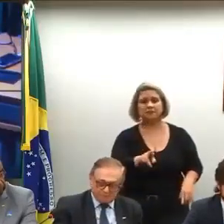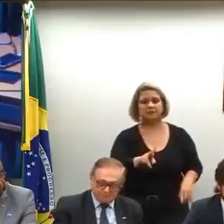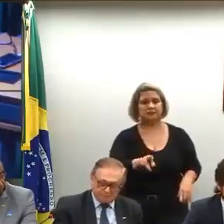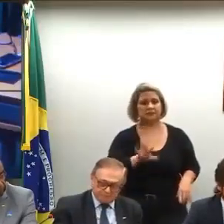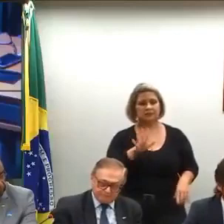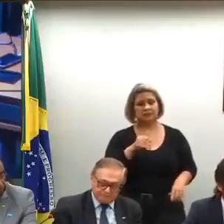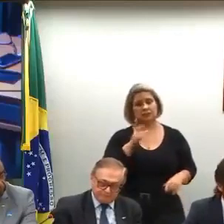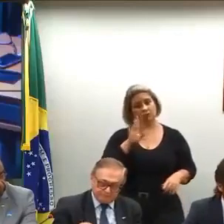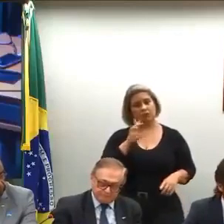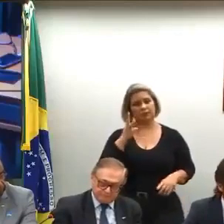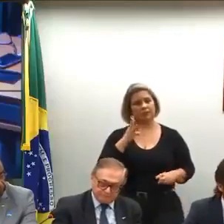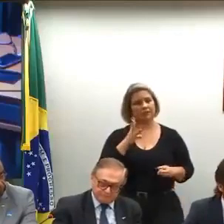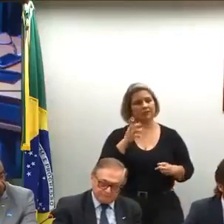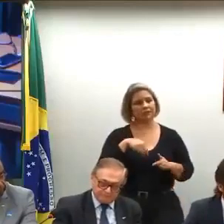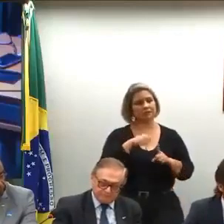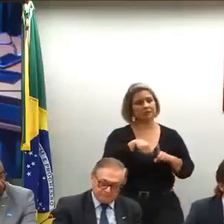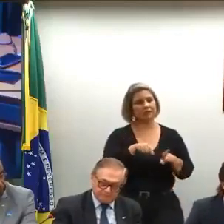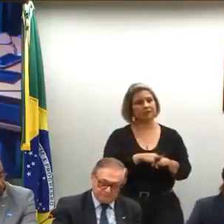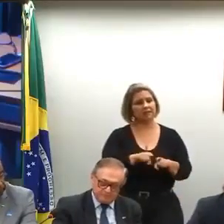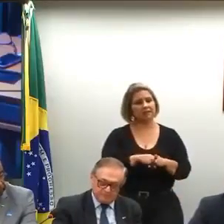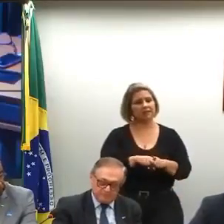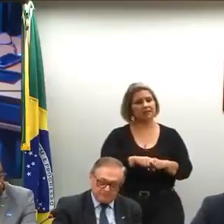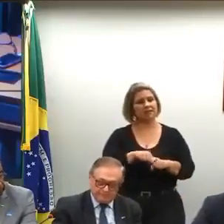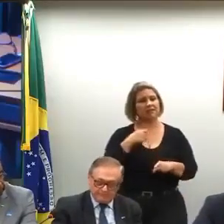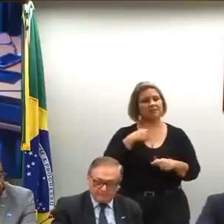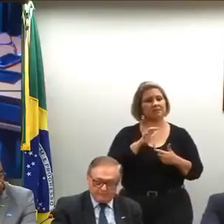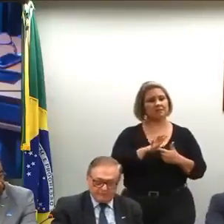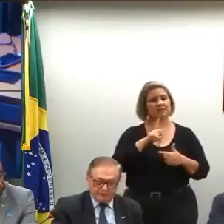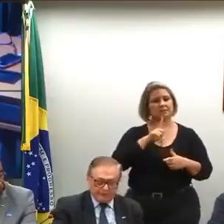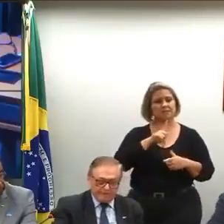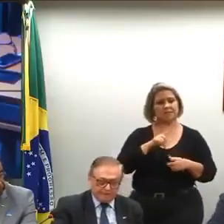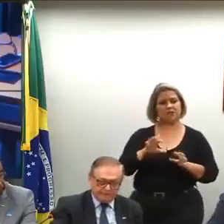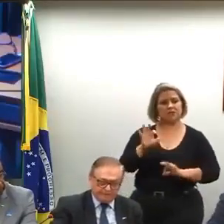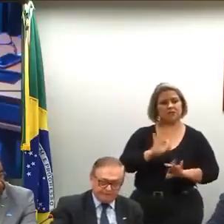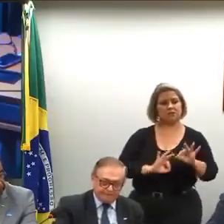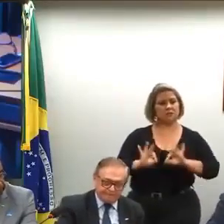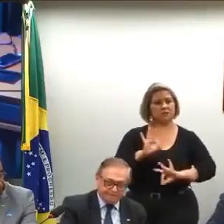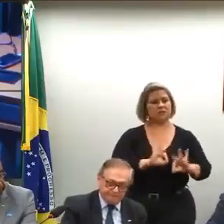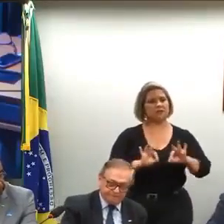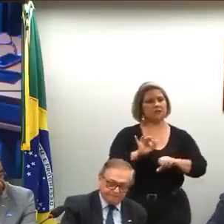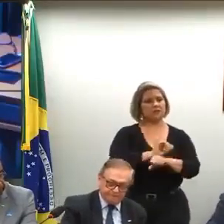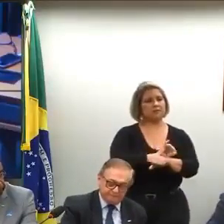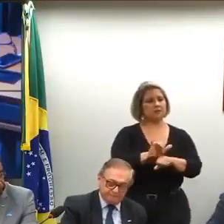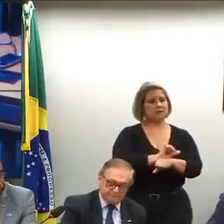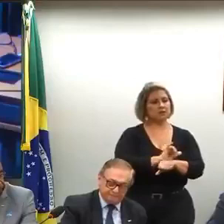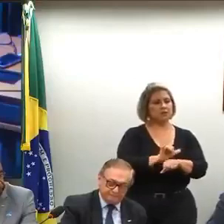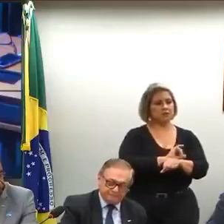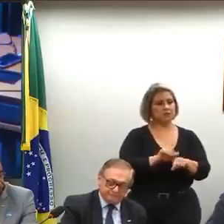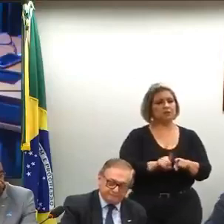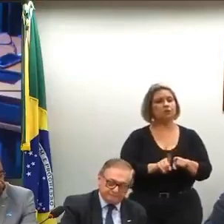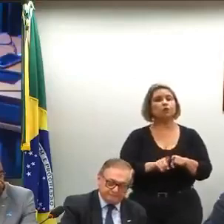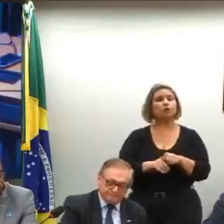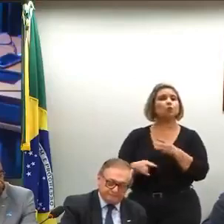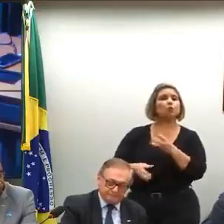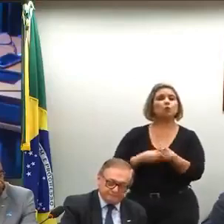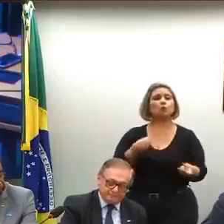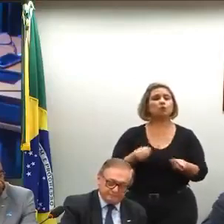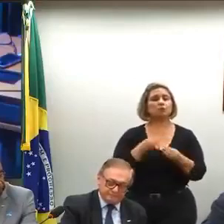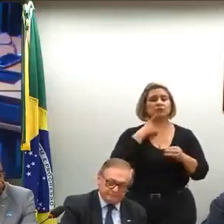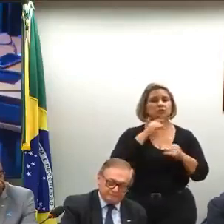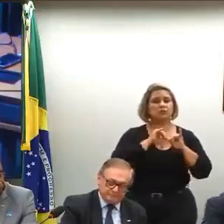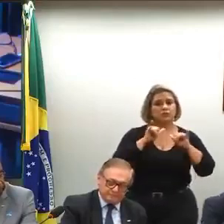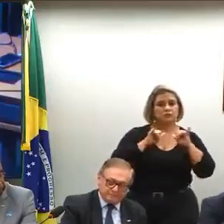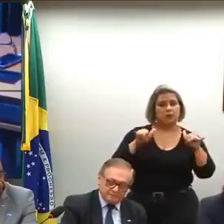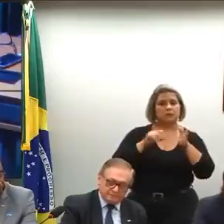três meses a final, mas sim algum indício de que havia um planejamento estratégico, de que haviam metas, de que haviam dados,